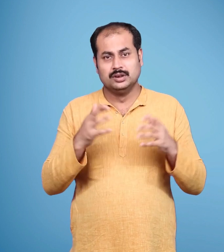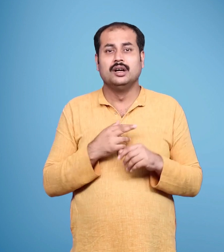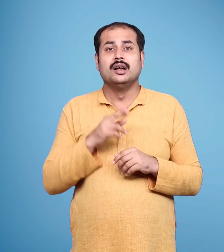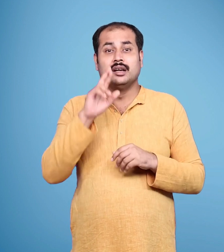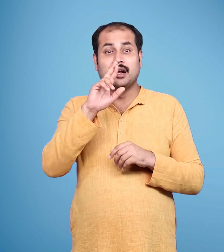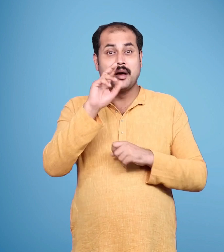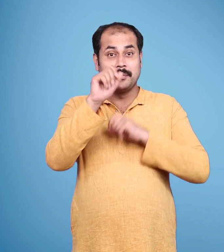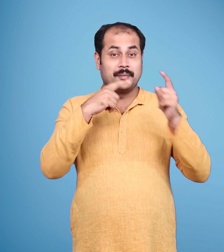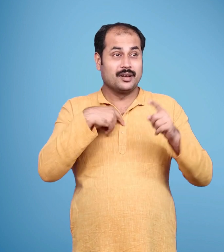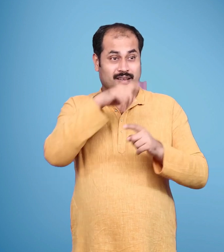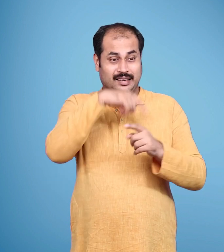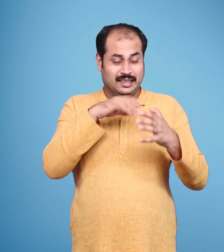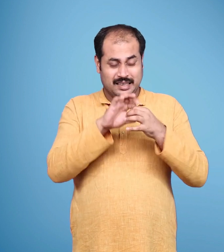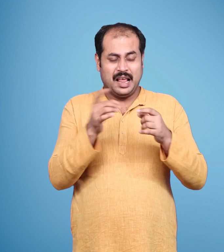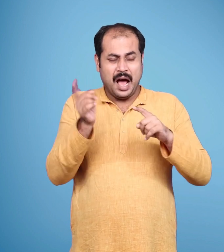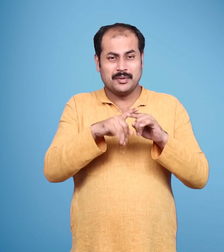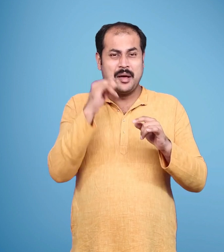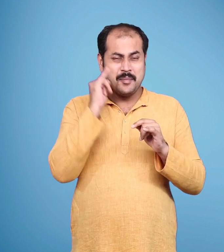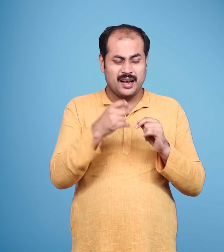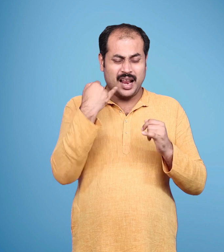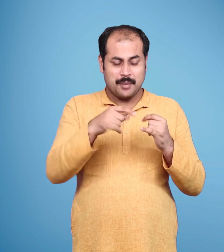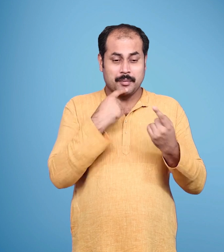मैं उनका अहिद सोच भी नहीं सकता